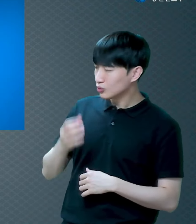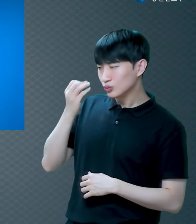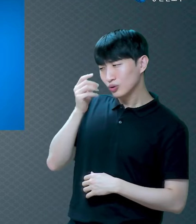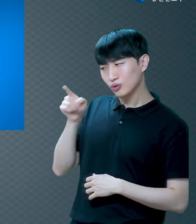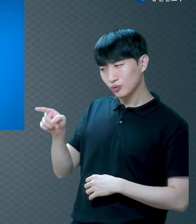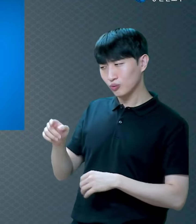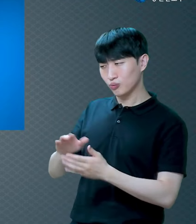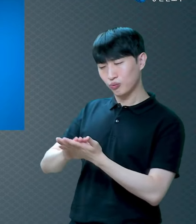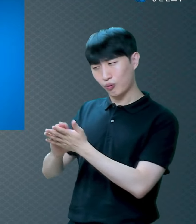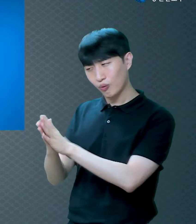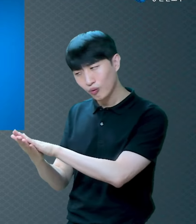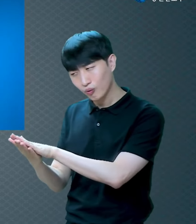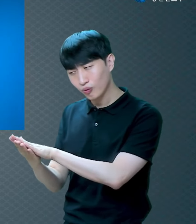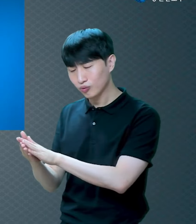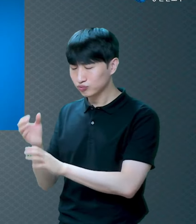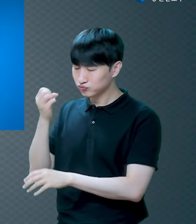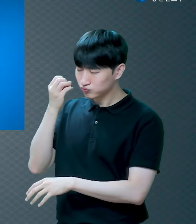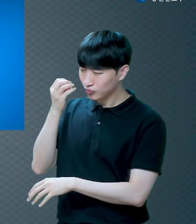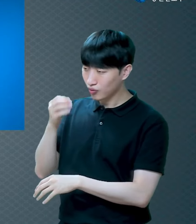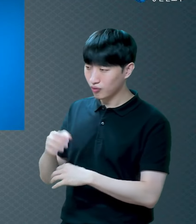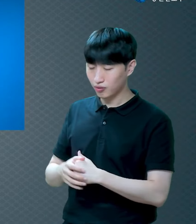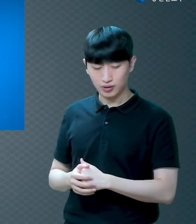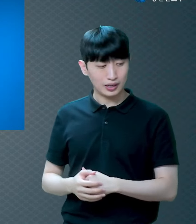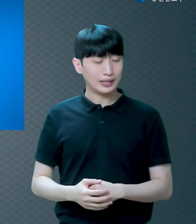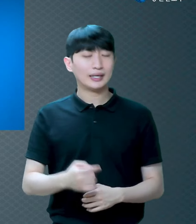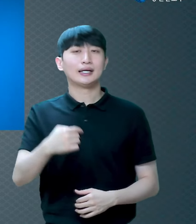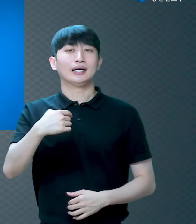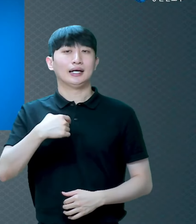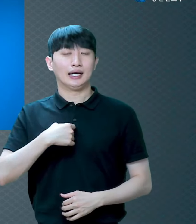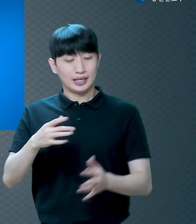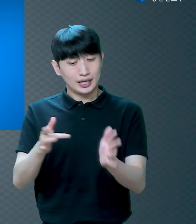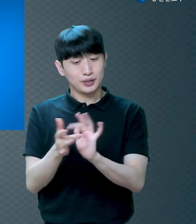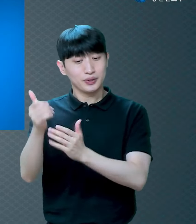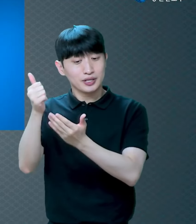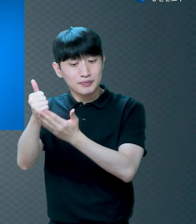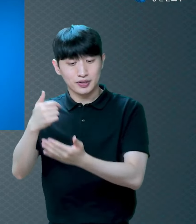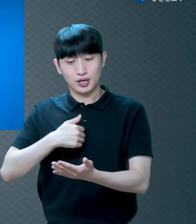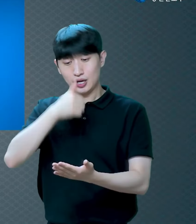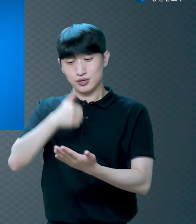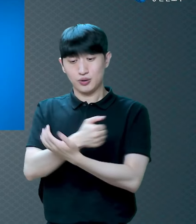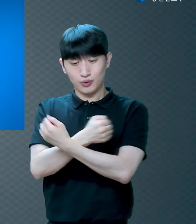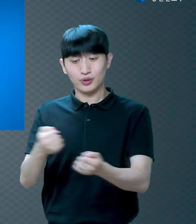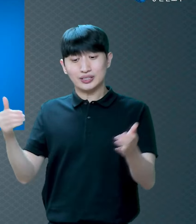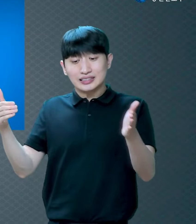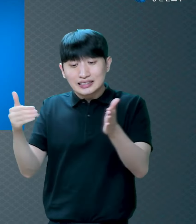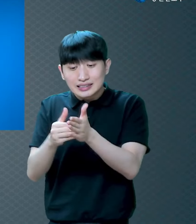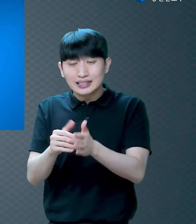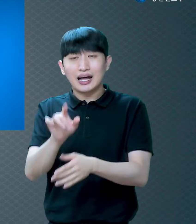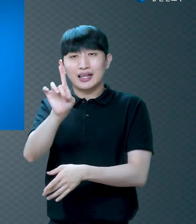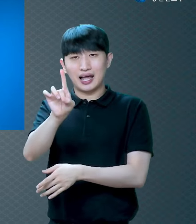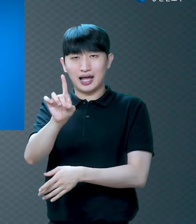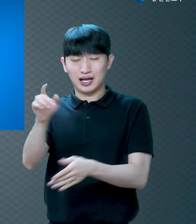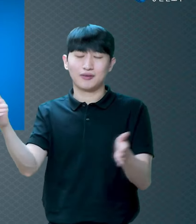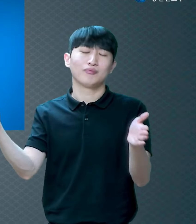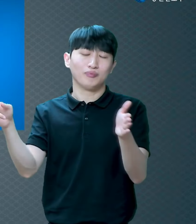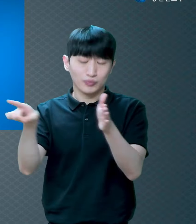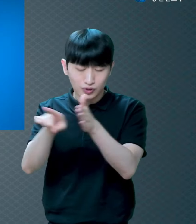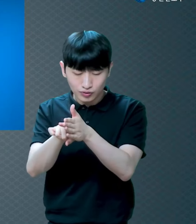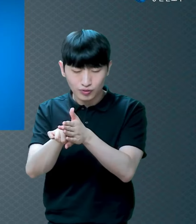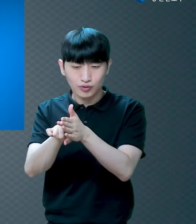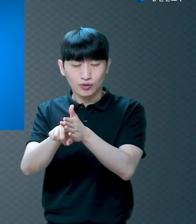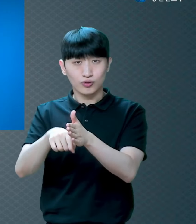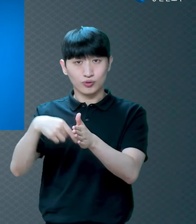하나님 믿은 것뿐이에요 예수님이 내 죄를 영혼이 용서했다는 거 믿은 것뿐이에요 근데 희한한 것은 삶이 밖에